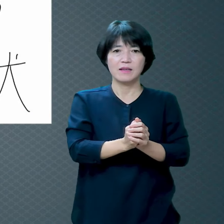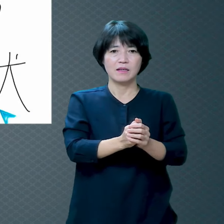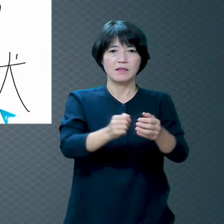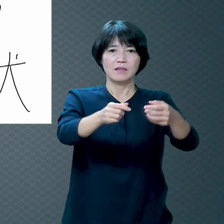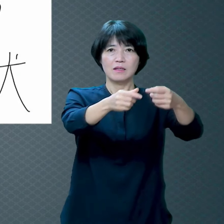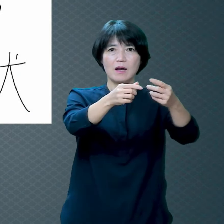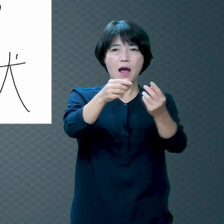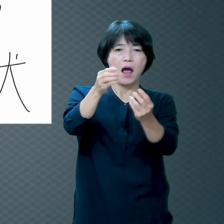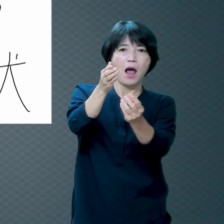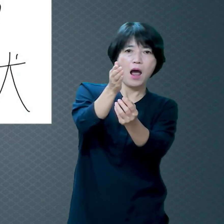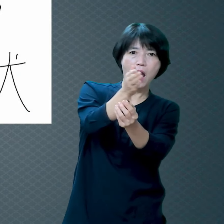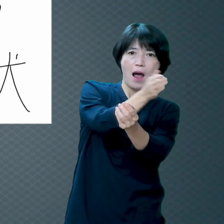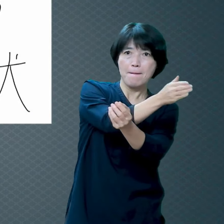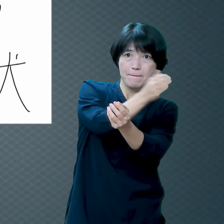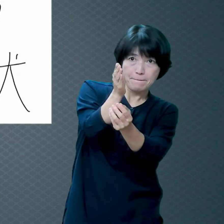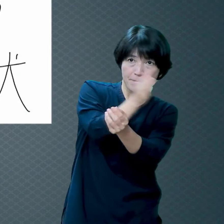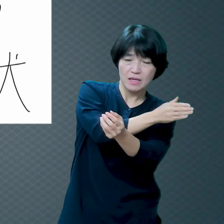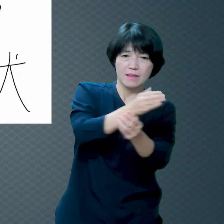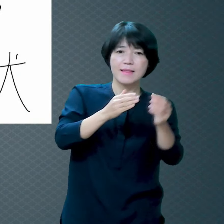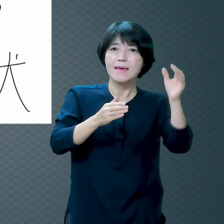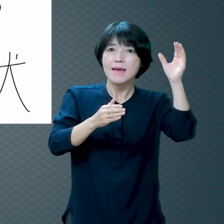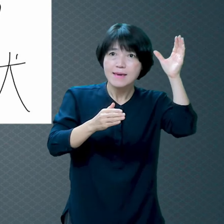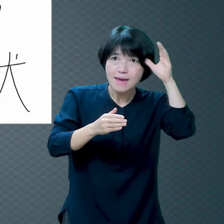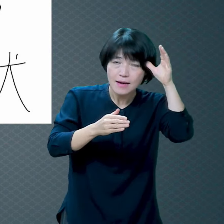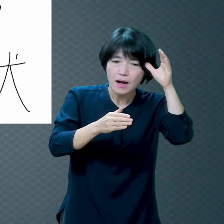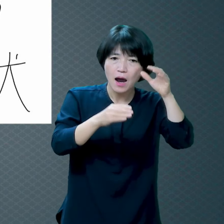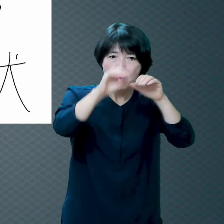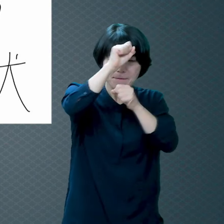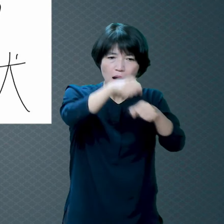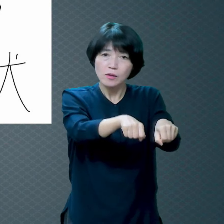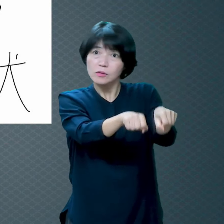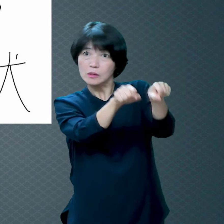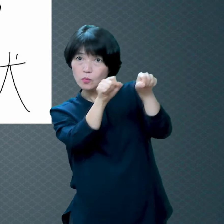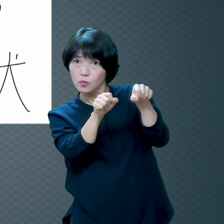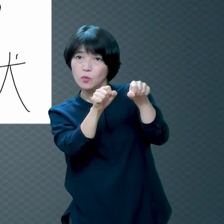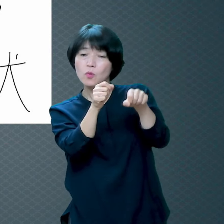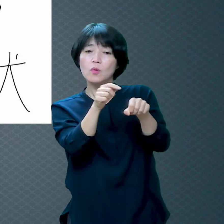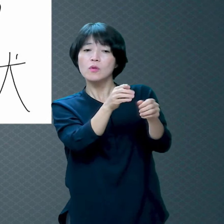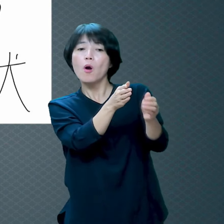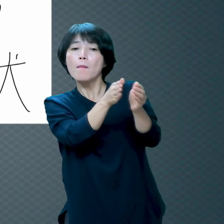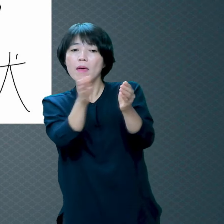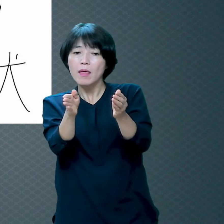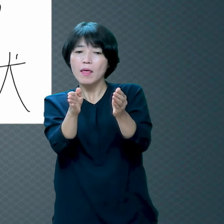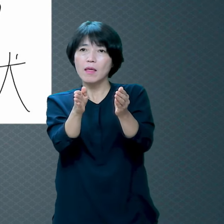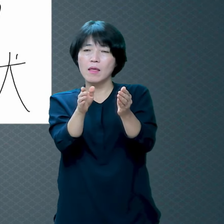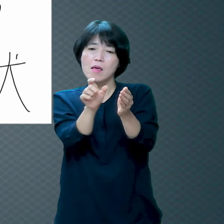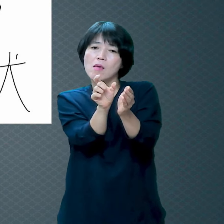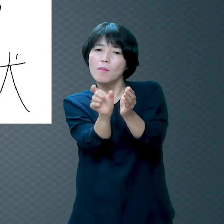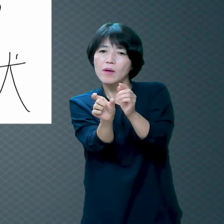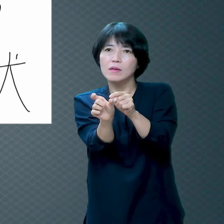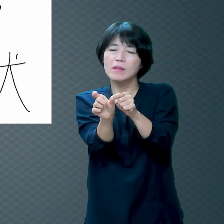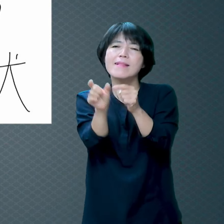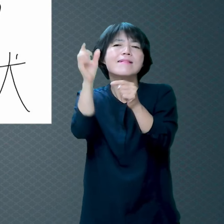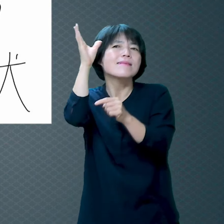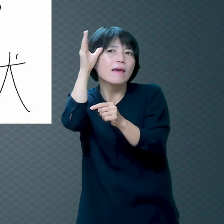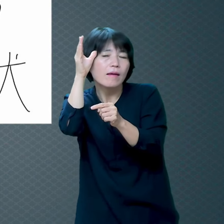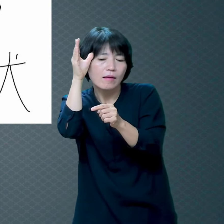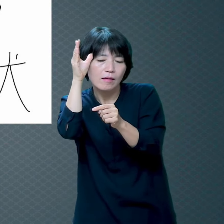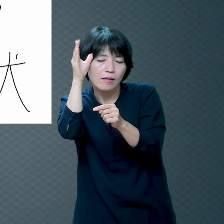것이 지옥할 때 감옥할 때 하는 옥자입니다 지옥에 왜 가요